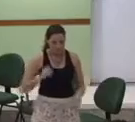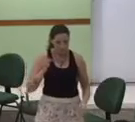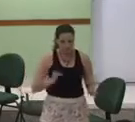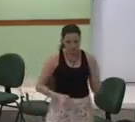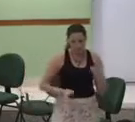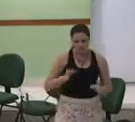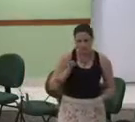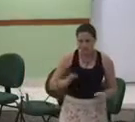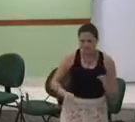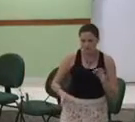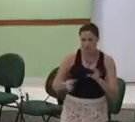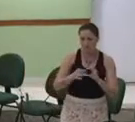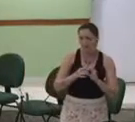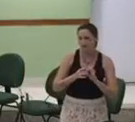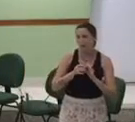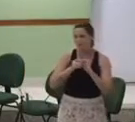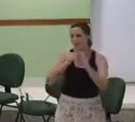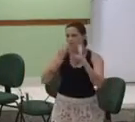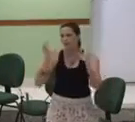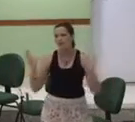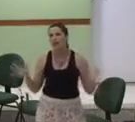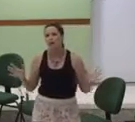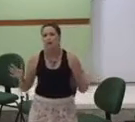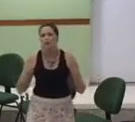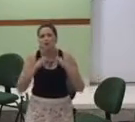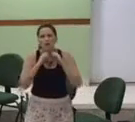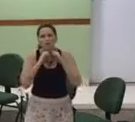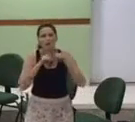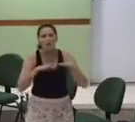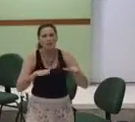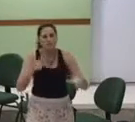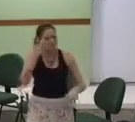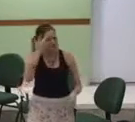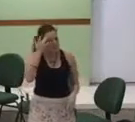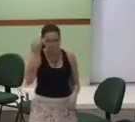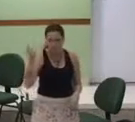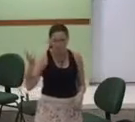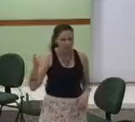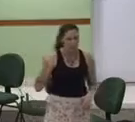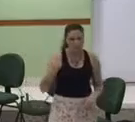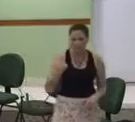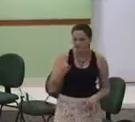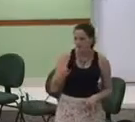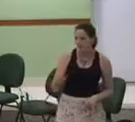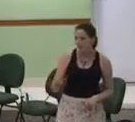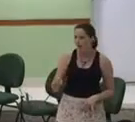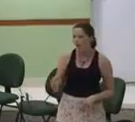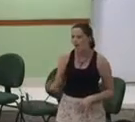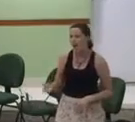justiça, libertação Ex-nos, viência e com paz